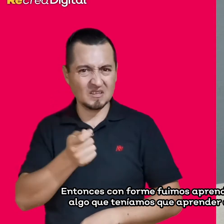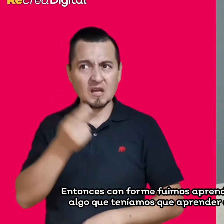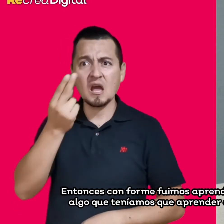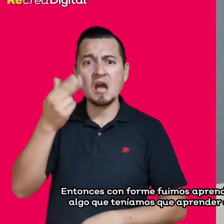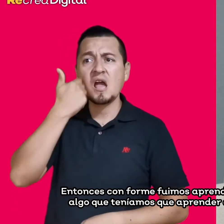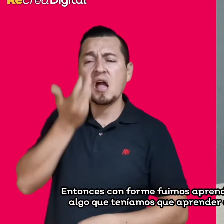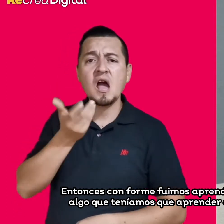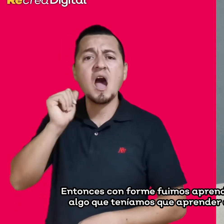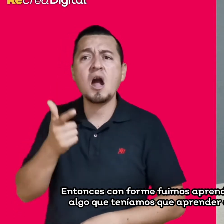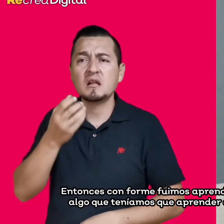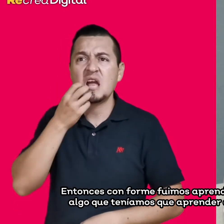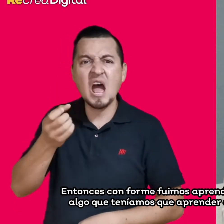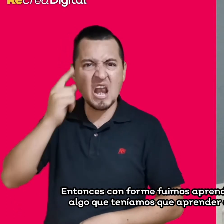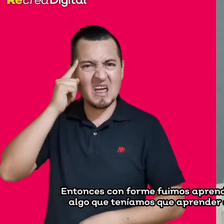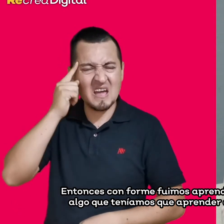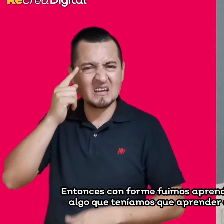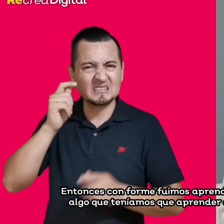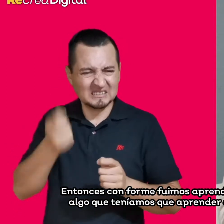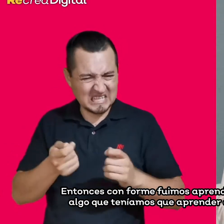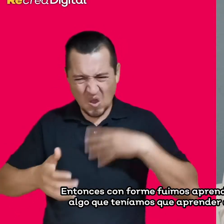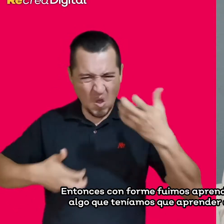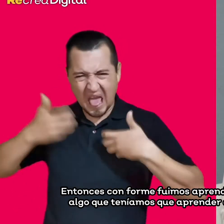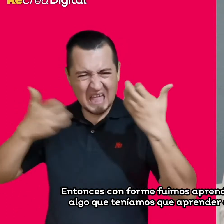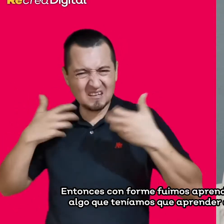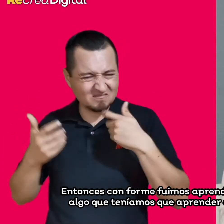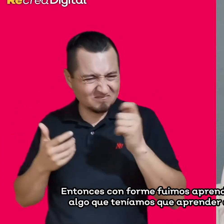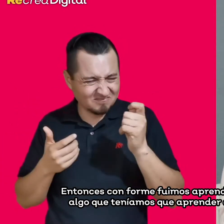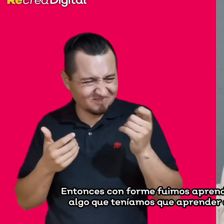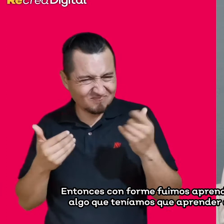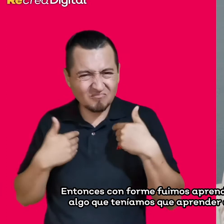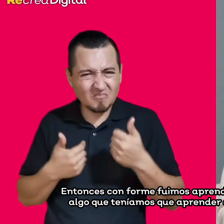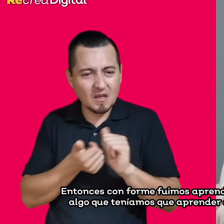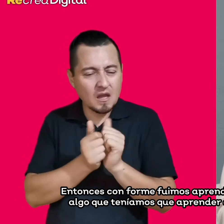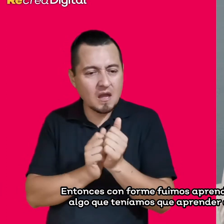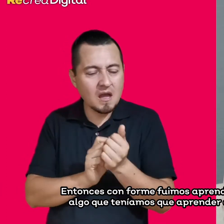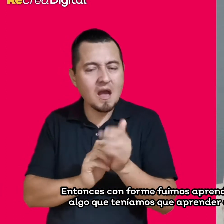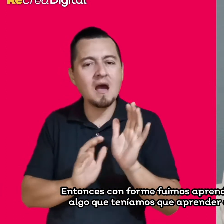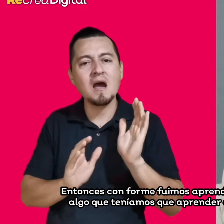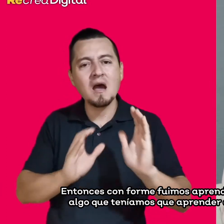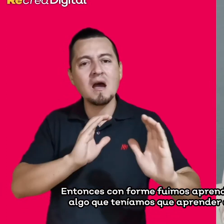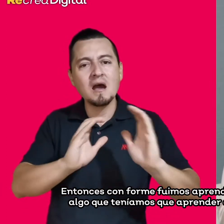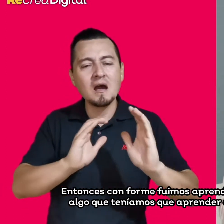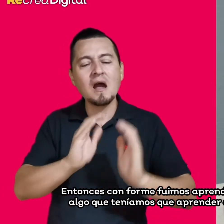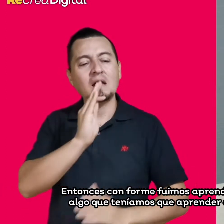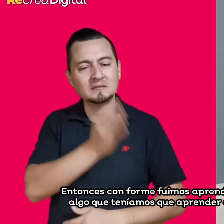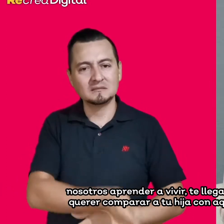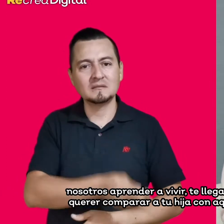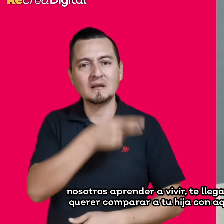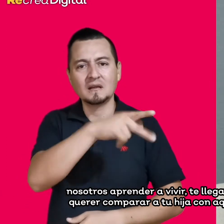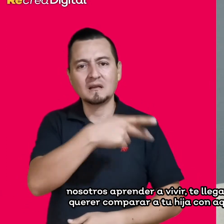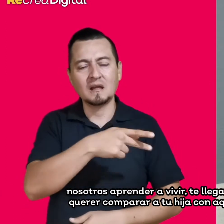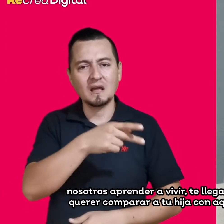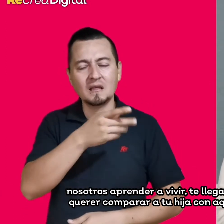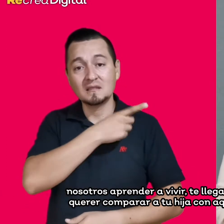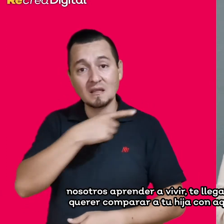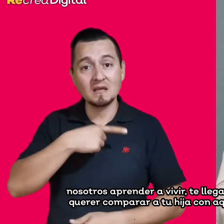aprendiendo eso y aceptamos que era algo que teníamos que aprender a vivir con ello, y no nada más nosotros aprender